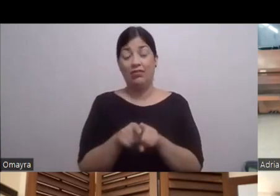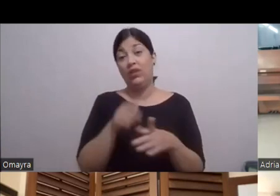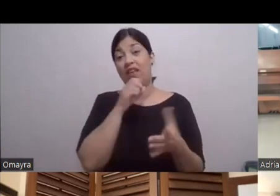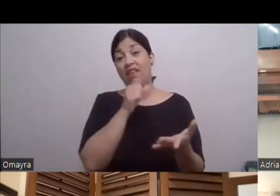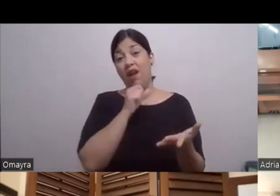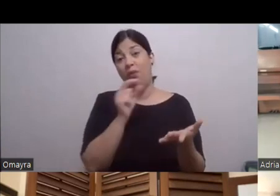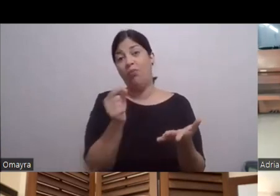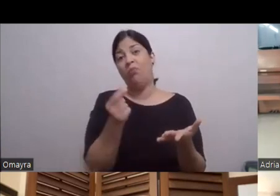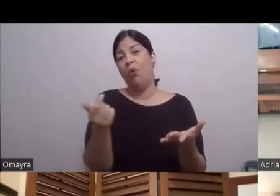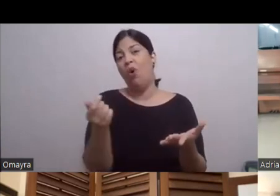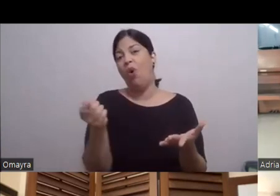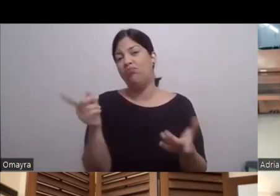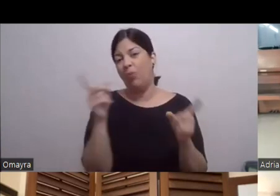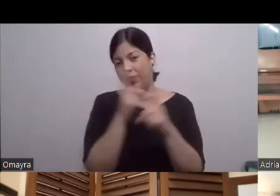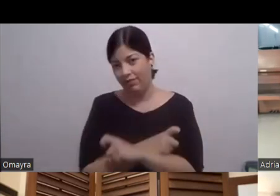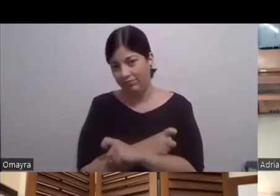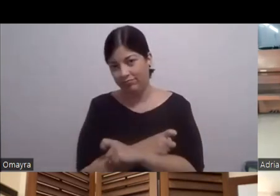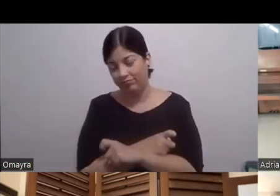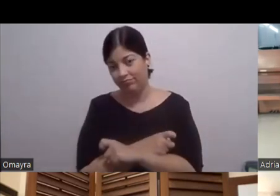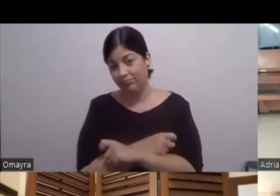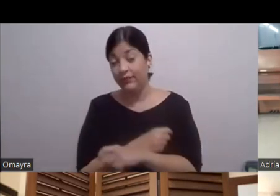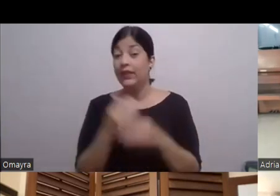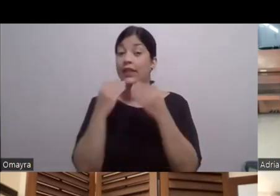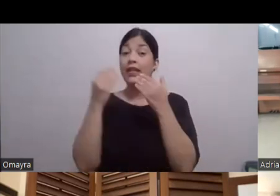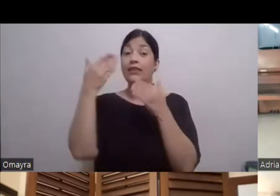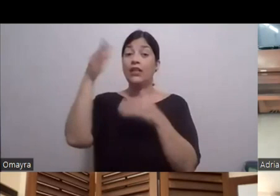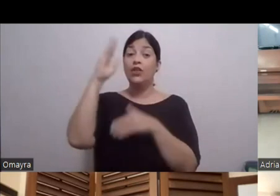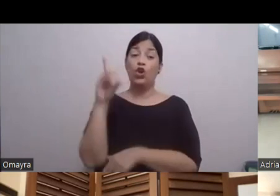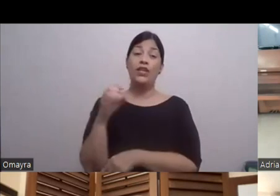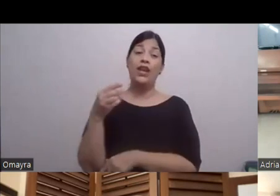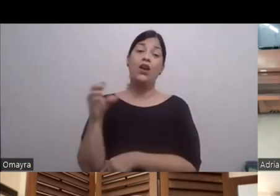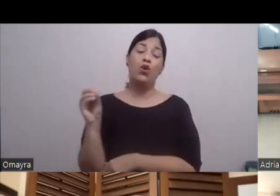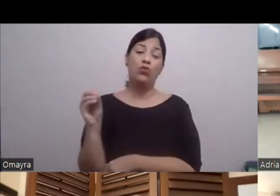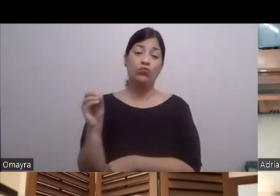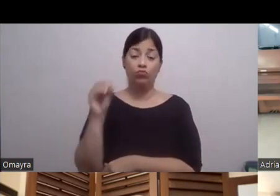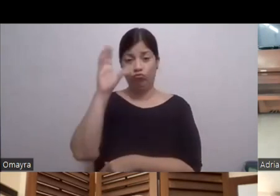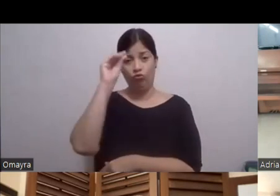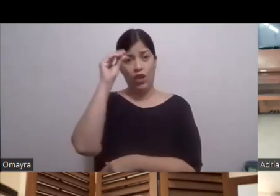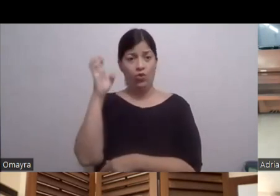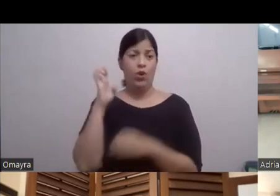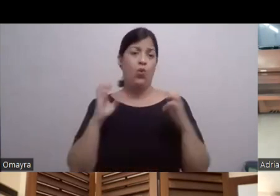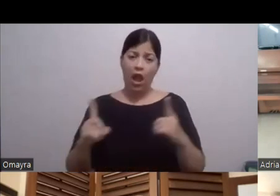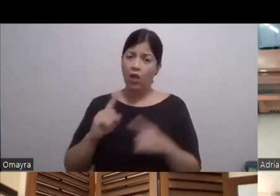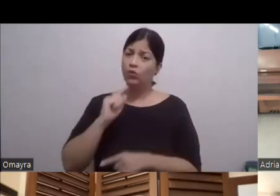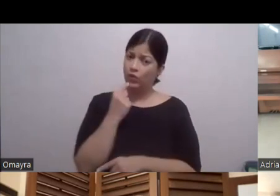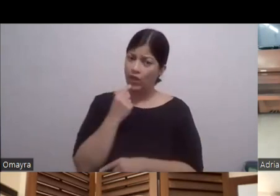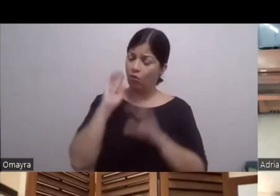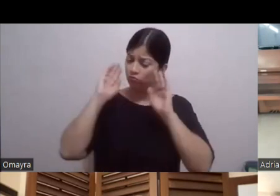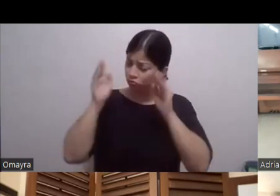Complicadas Gracias a Dios Diego Es un chamaco Educado Serio Está centrado En su deporte En el deporte